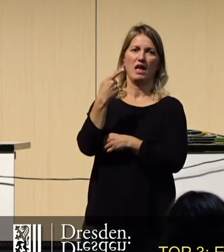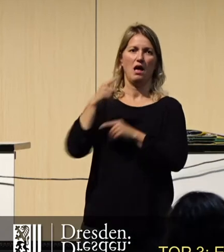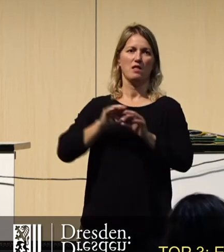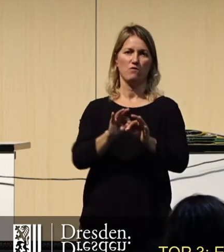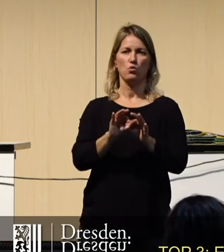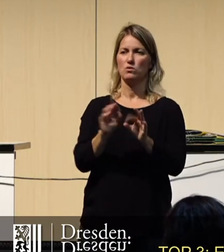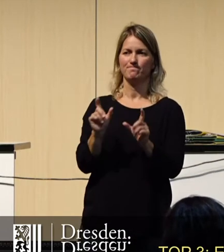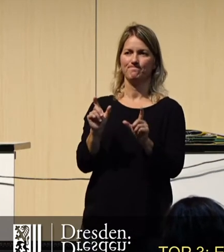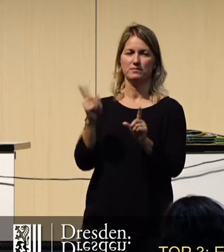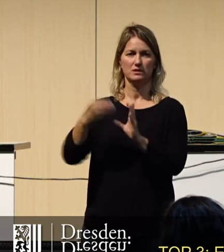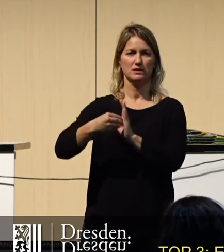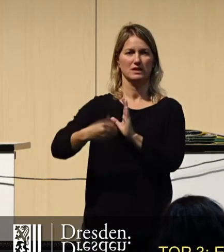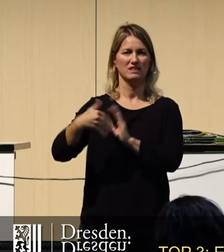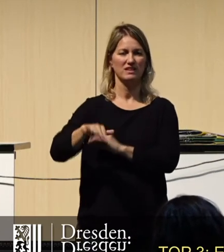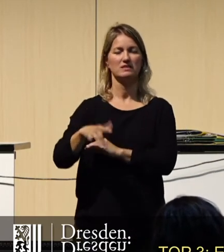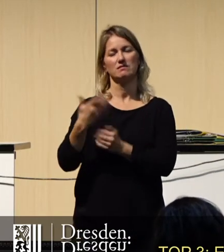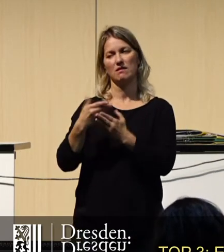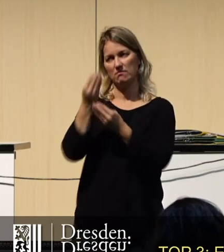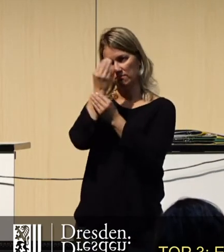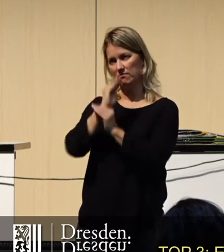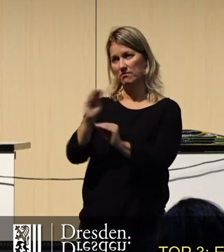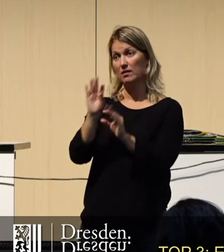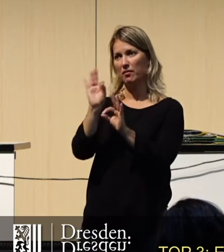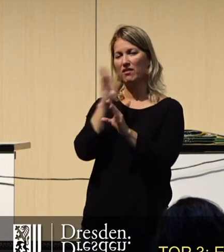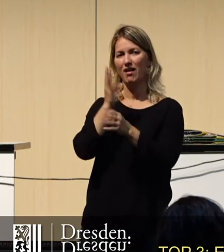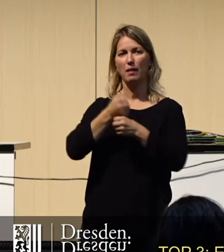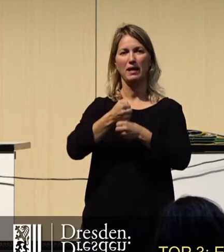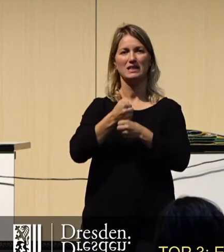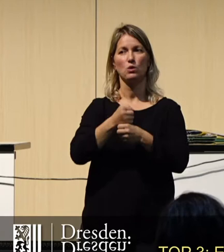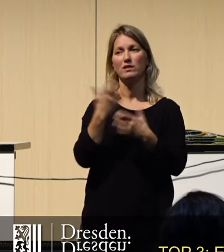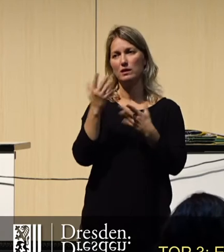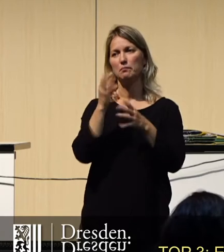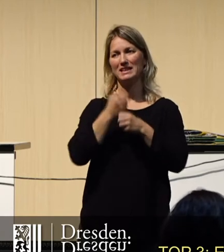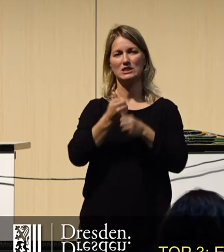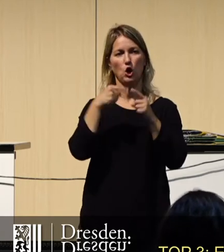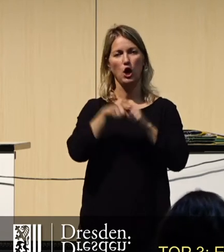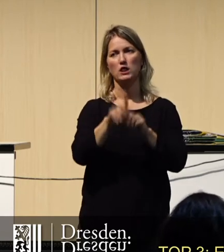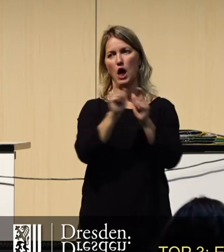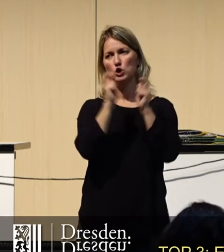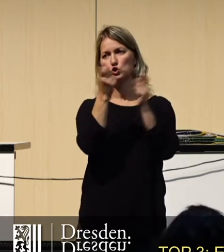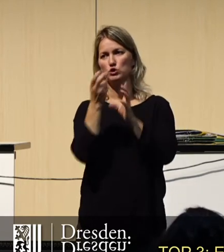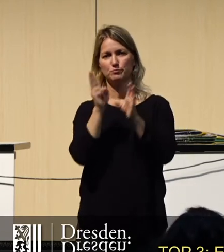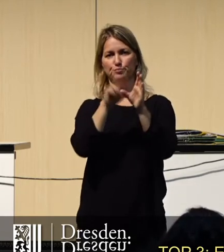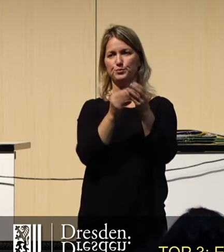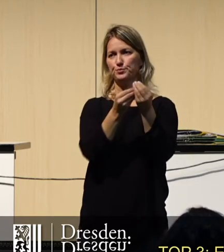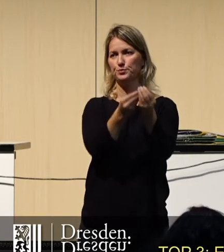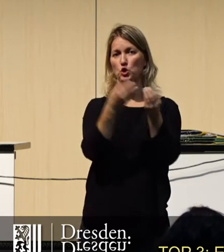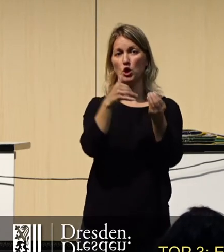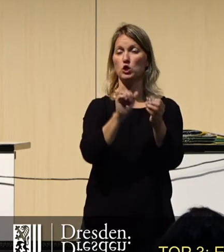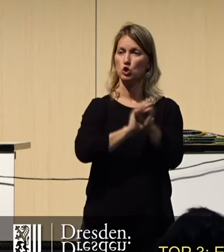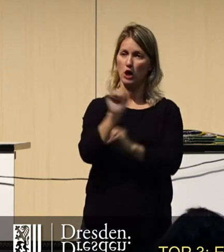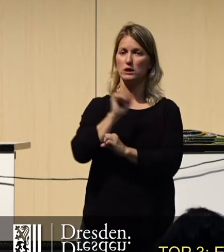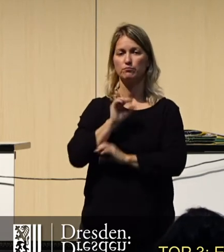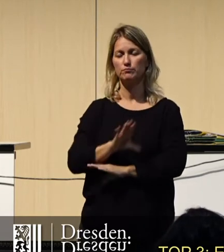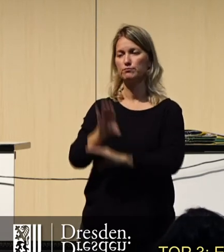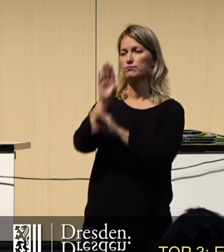Ihnen möchte ich jetzt zuerst versichern, auch wenn die Petition nicht im Petitionsausschuss angekommen ist, haben wir sie wahrgenommen